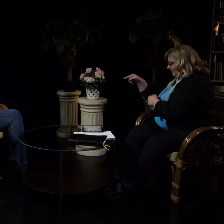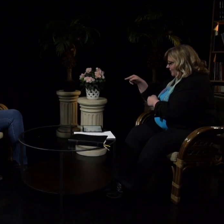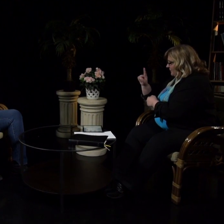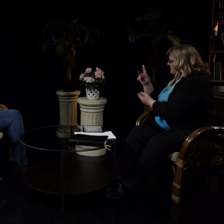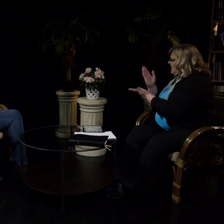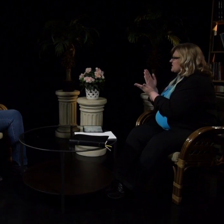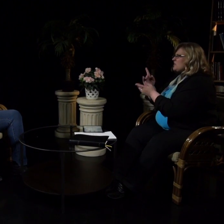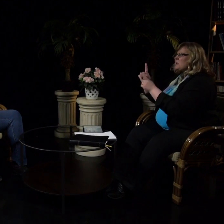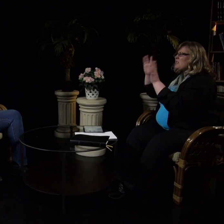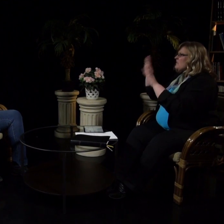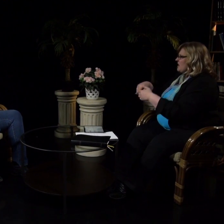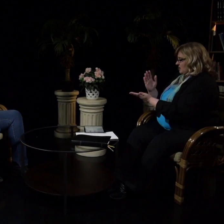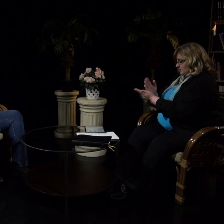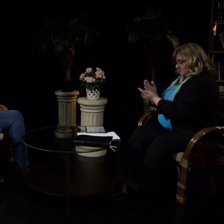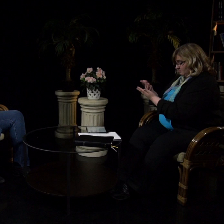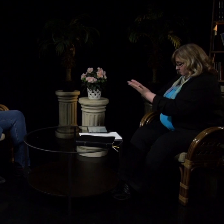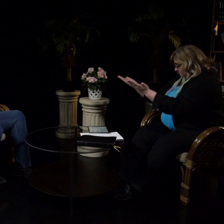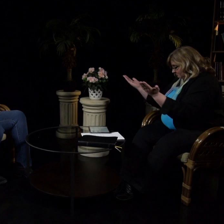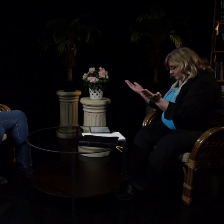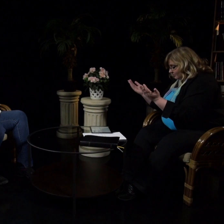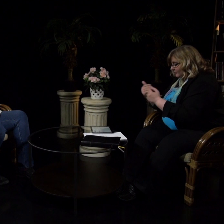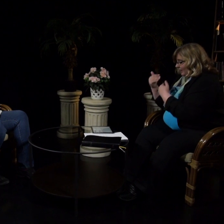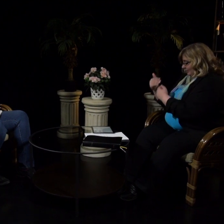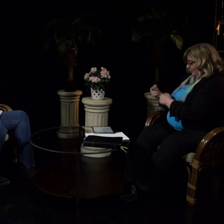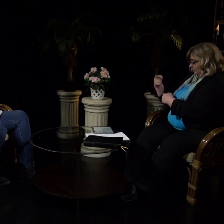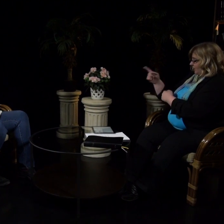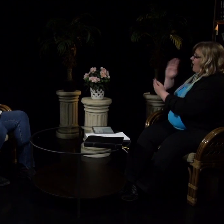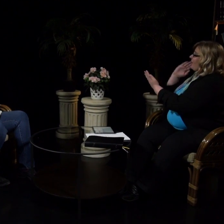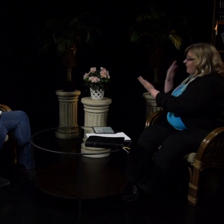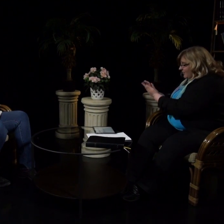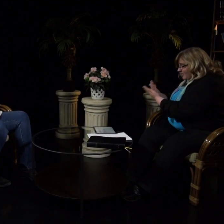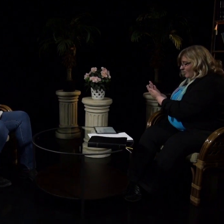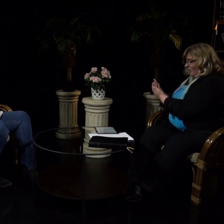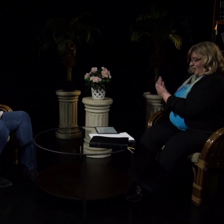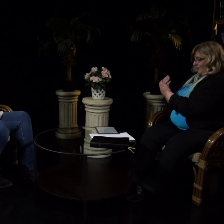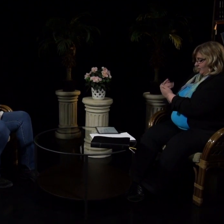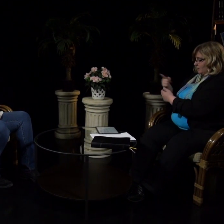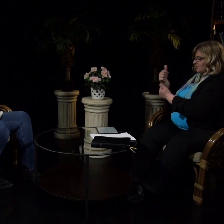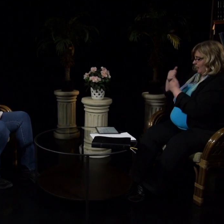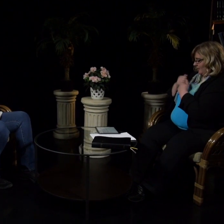että he sitä anovat, he saavat sen minun isältäni, joka on taivaassa.